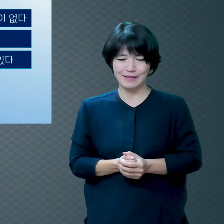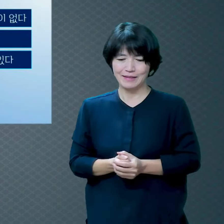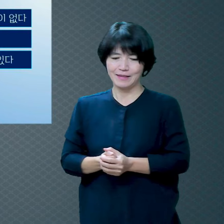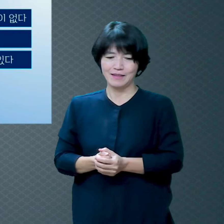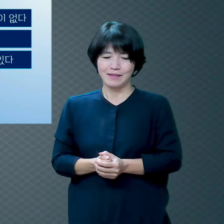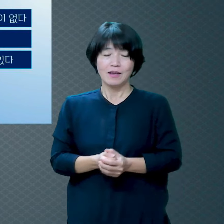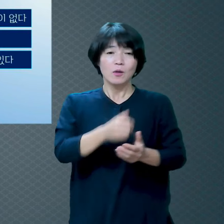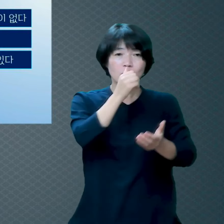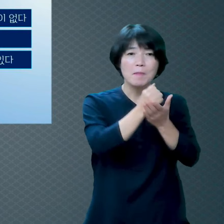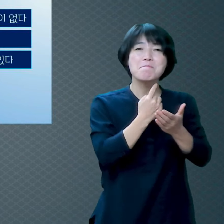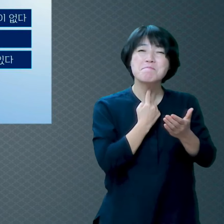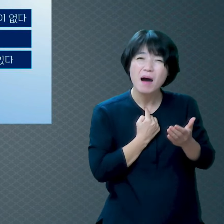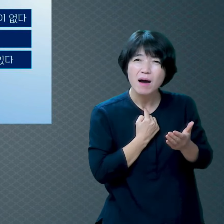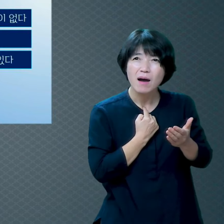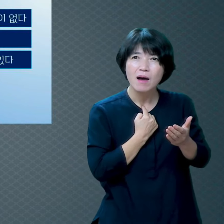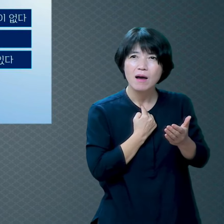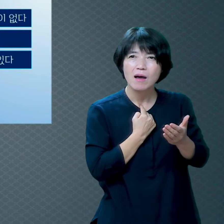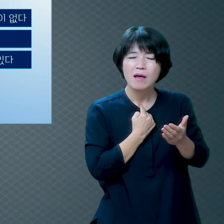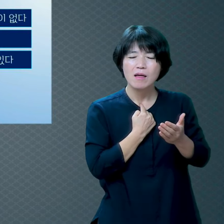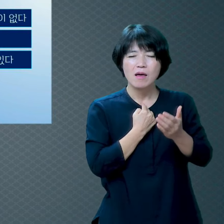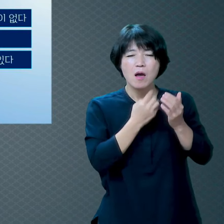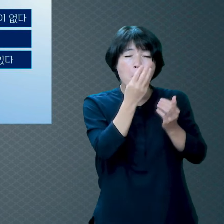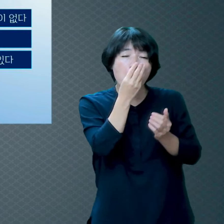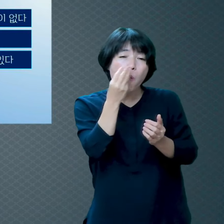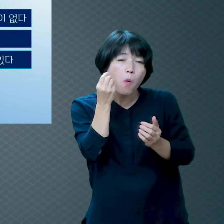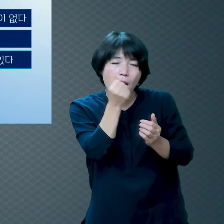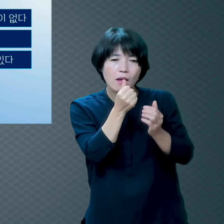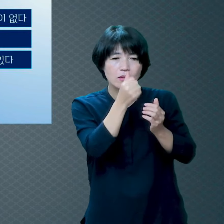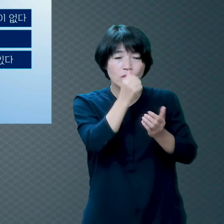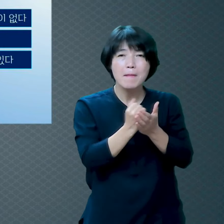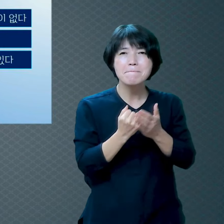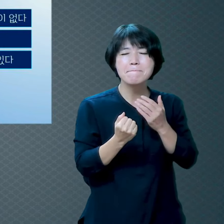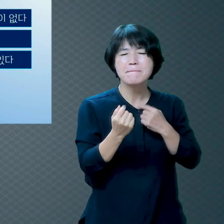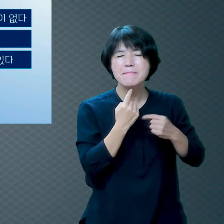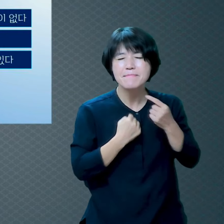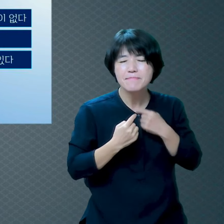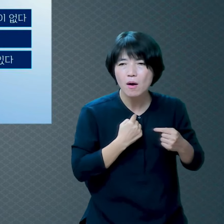도적질한 물이 달고 몰래 먹는 떡이 맛있다